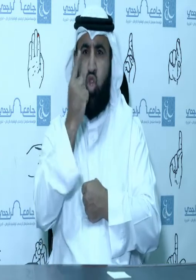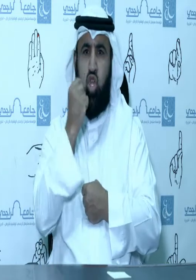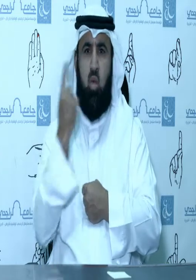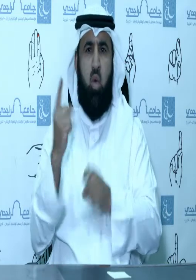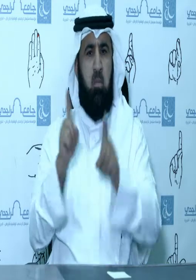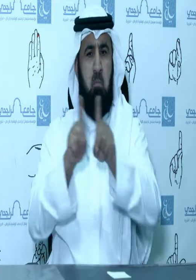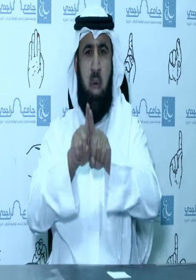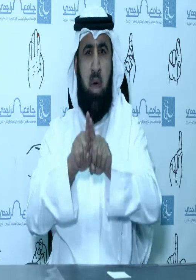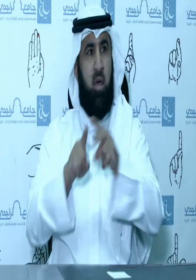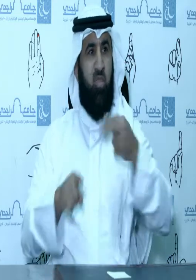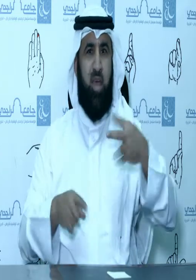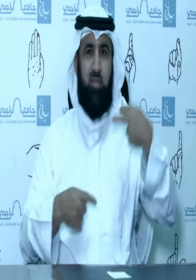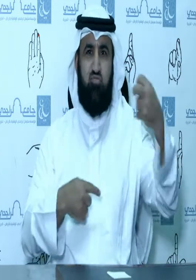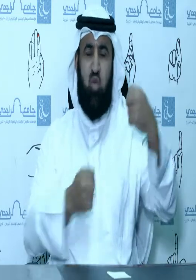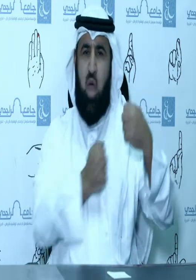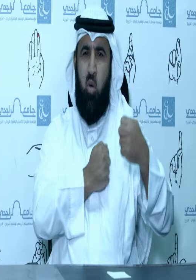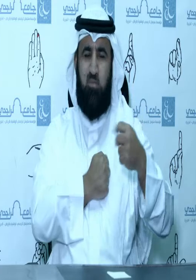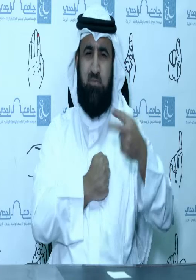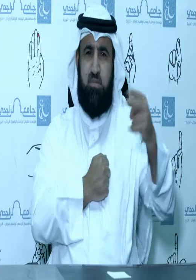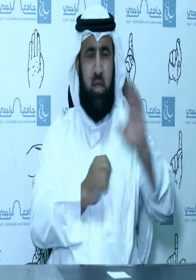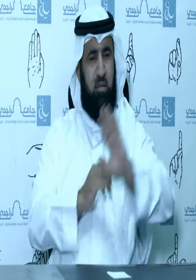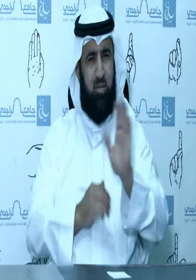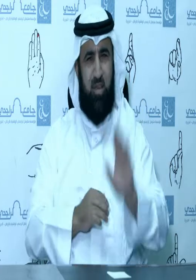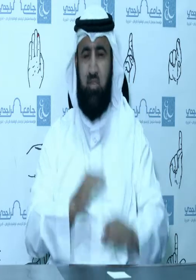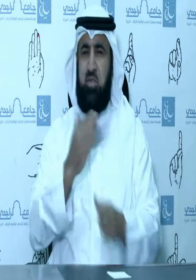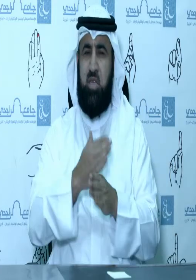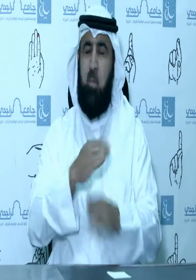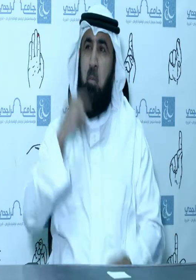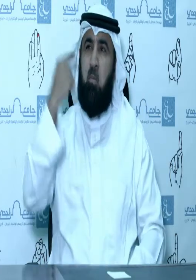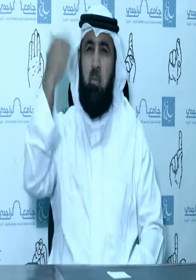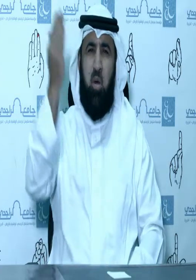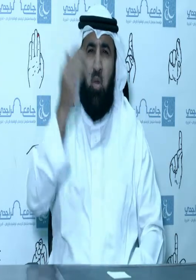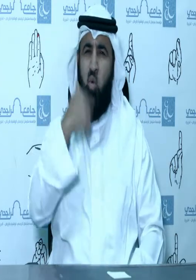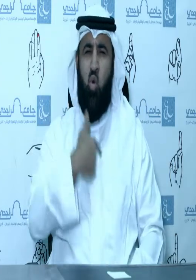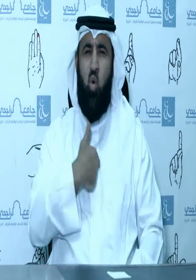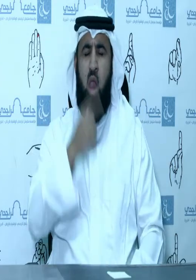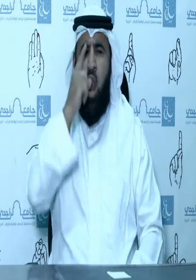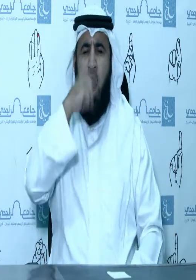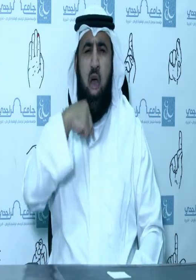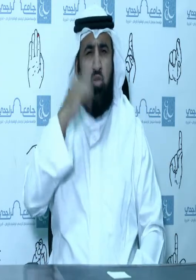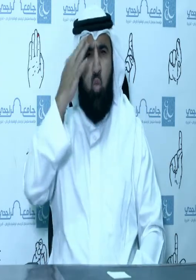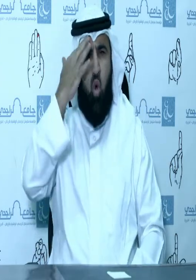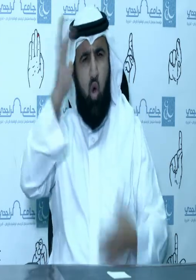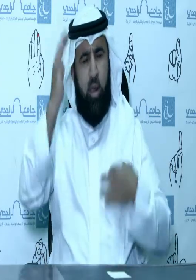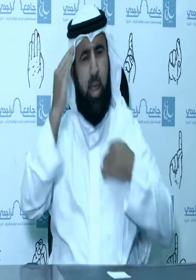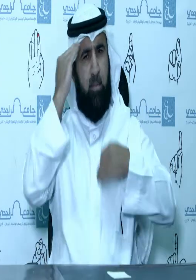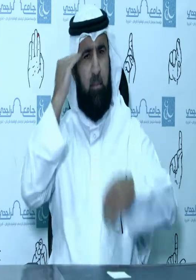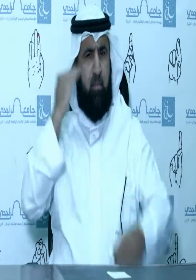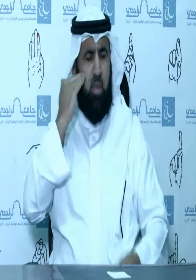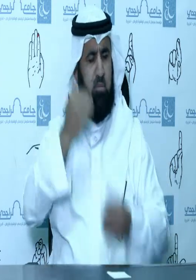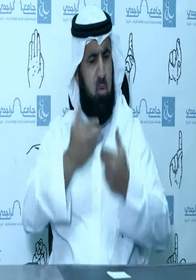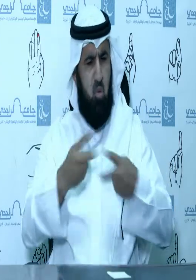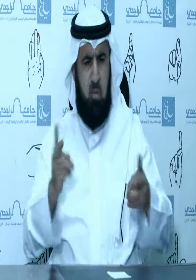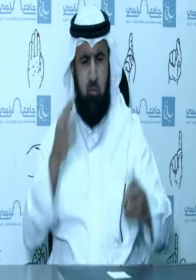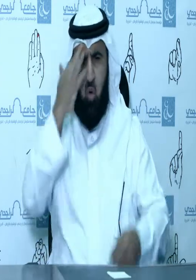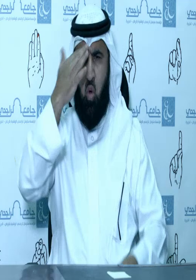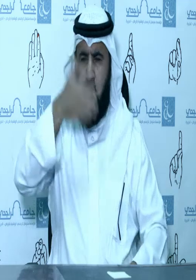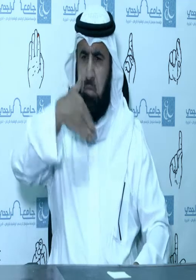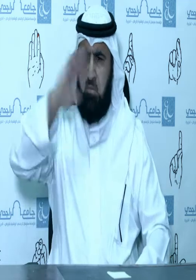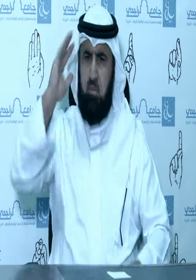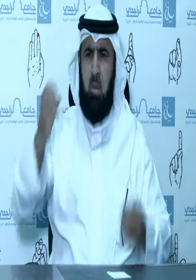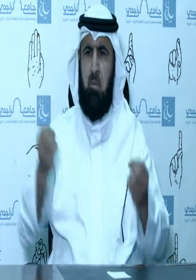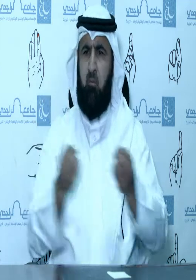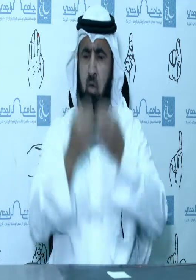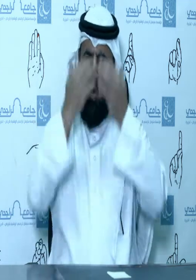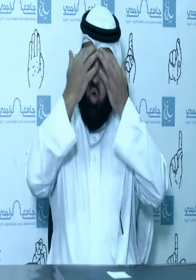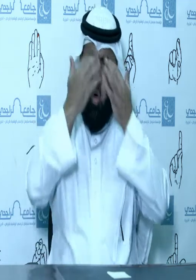يطبلون بحرية المرأة وهم ينادون بحرية